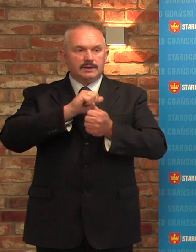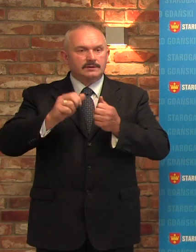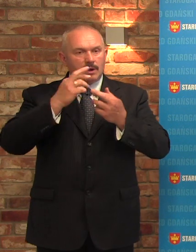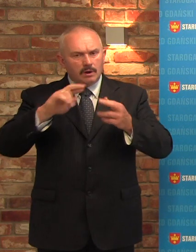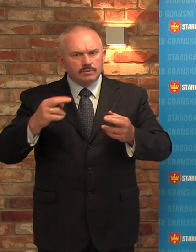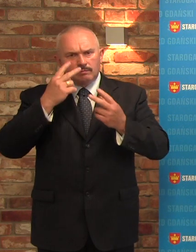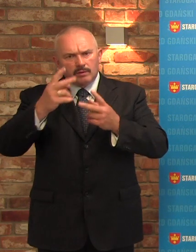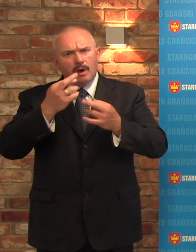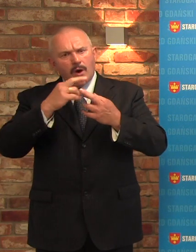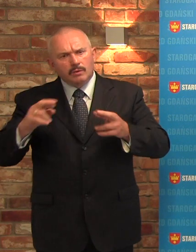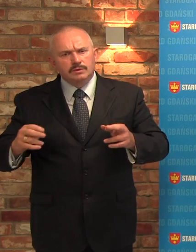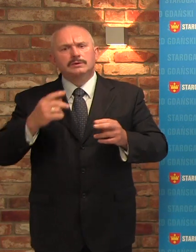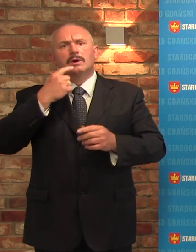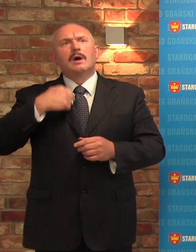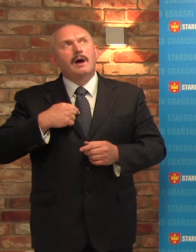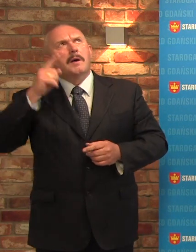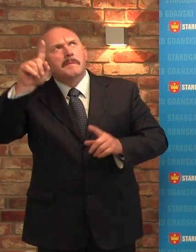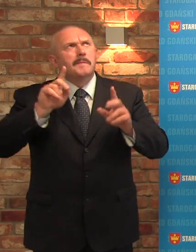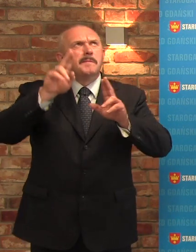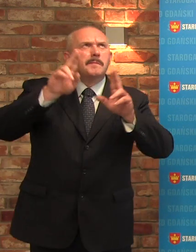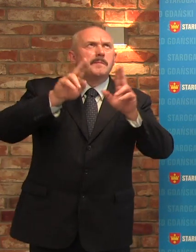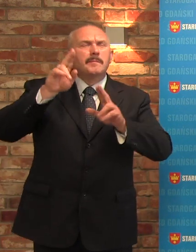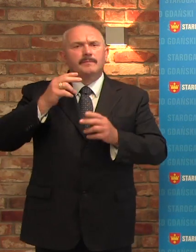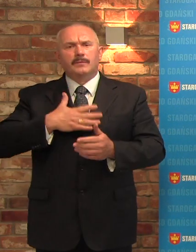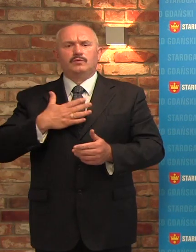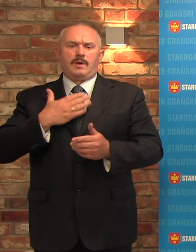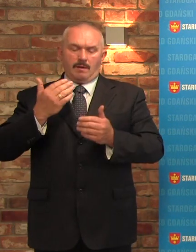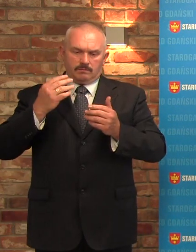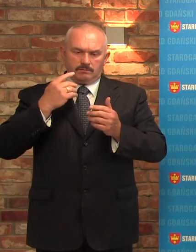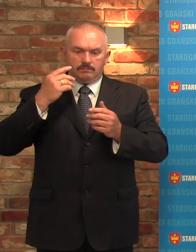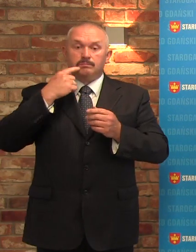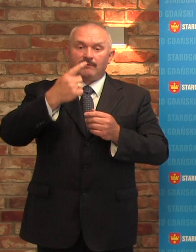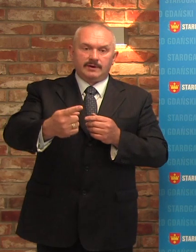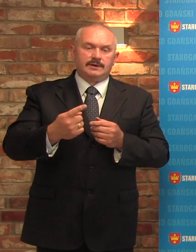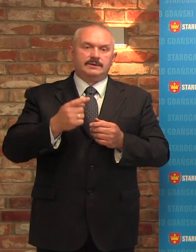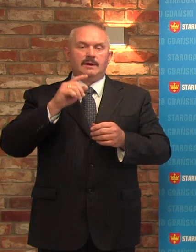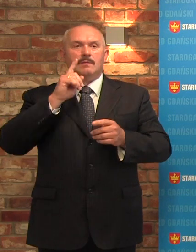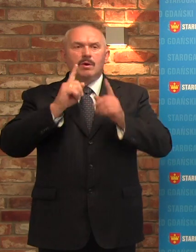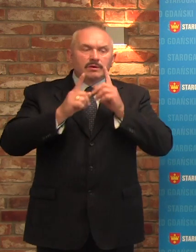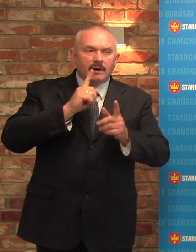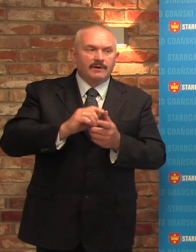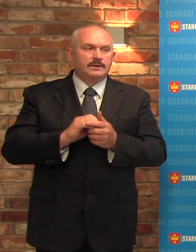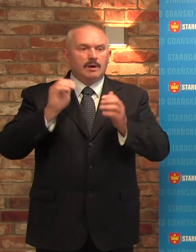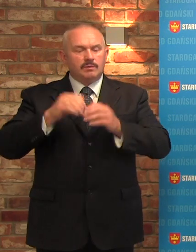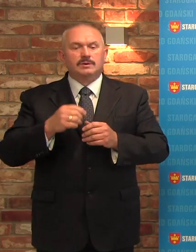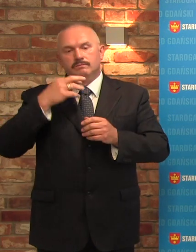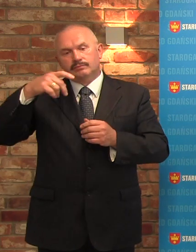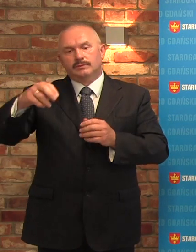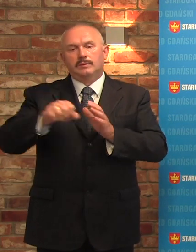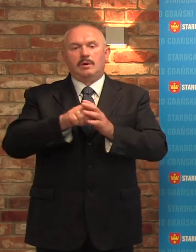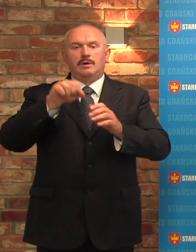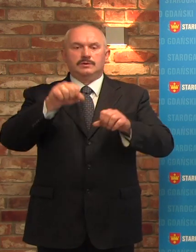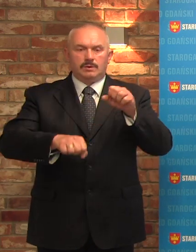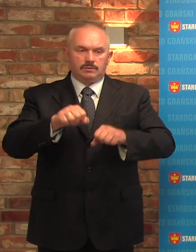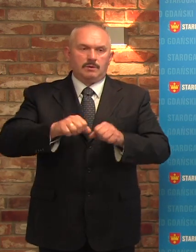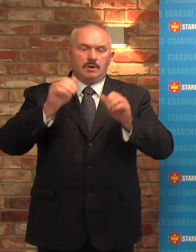poglądów, z różnych zdań. I jest to normalne. Jeśli ktoś czuje się w tej kwestii pokrzywzony, są tego instytucje. Można zwrócić się do sądu, można